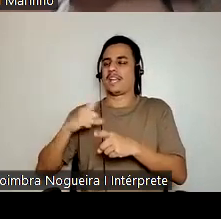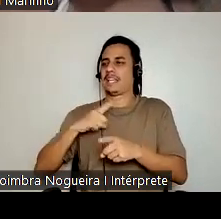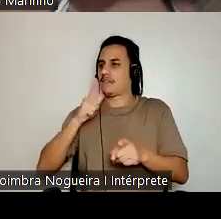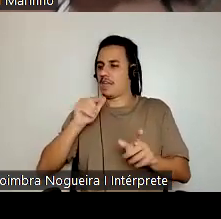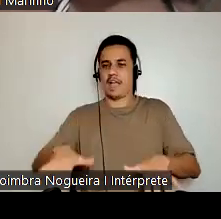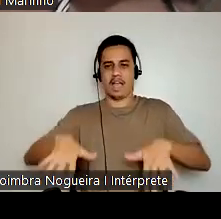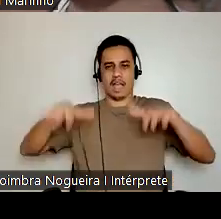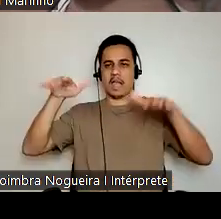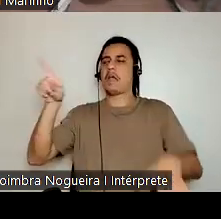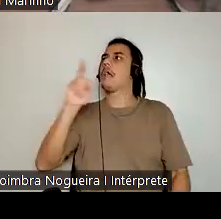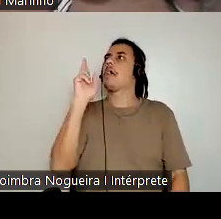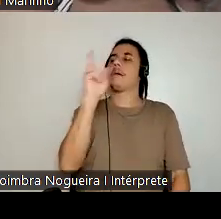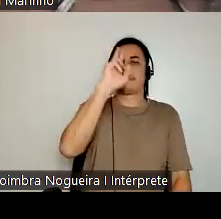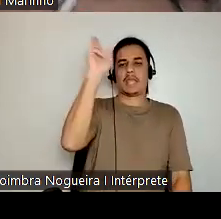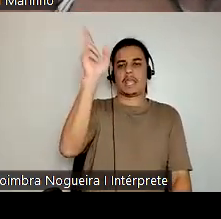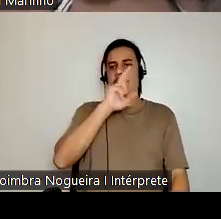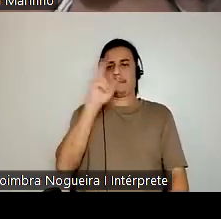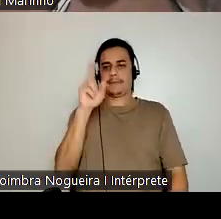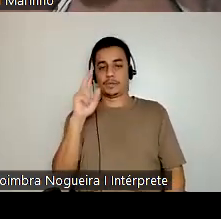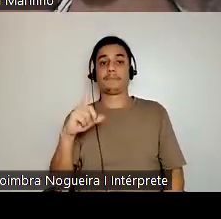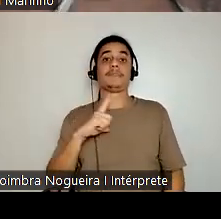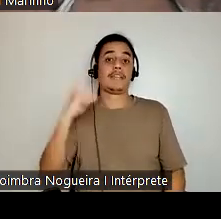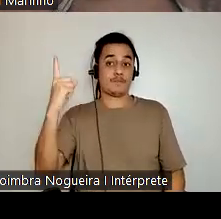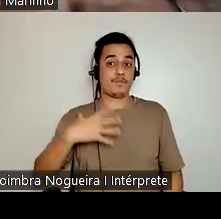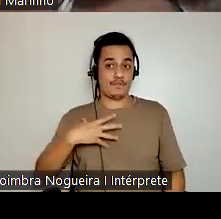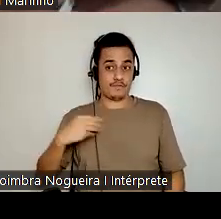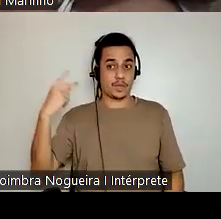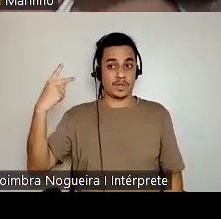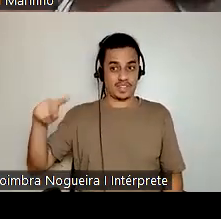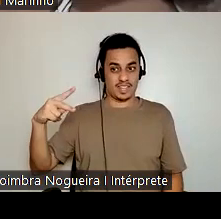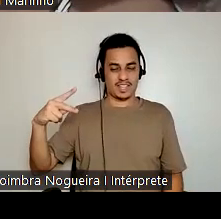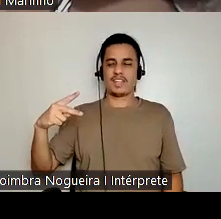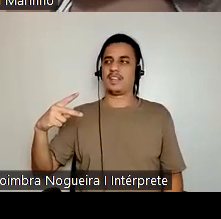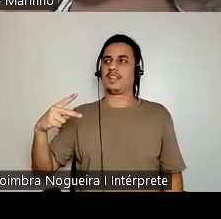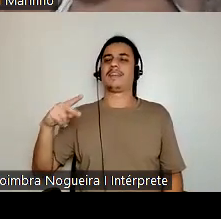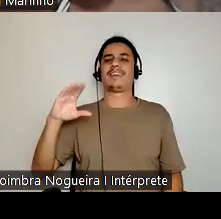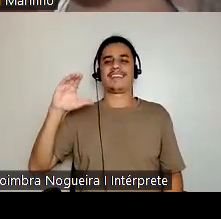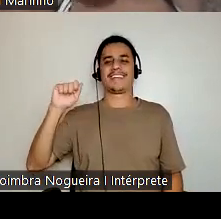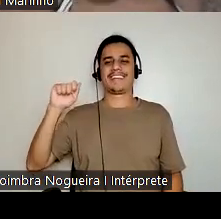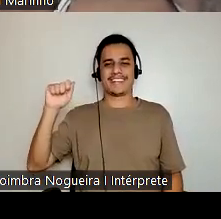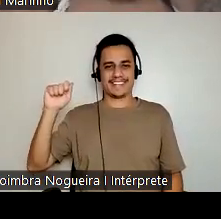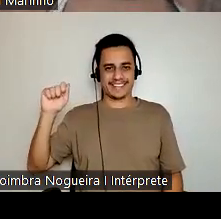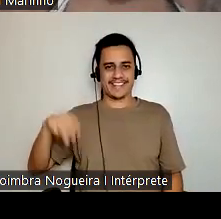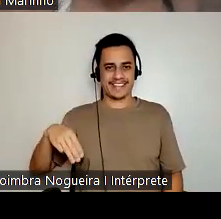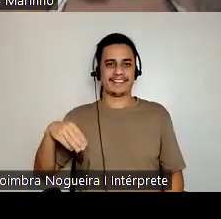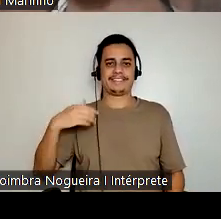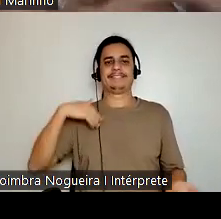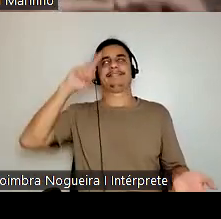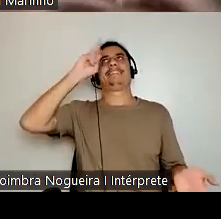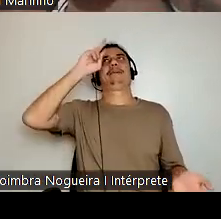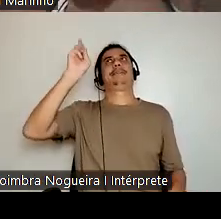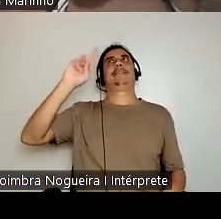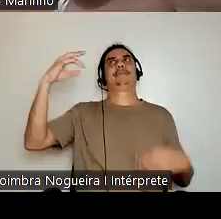por algum motivo. E um dos filhos de Noé, na verdade, Cã, exatamente, eu me recordei agora,